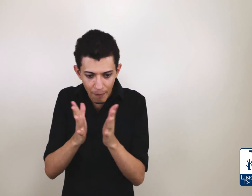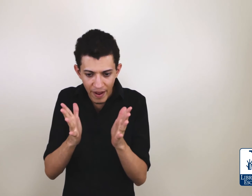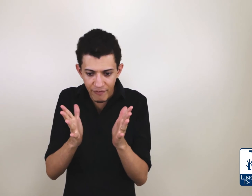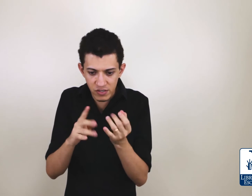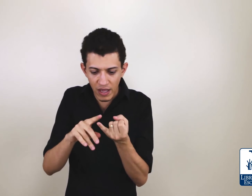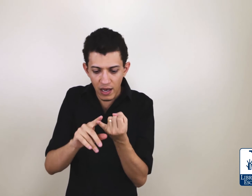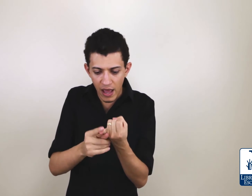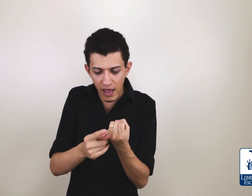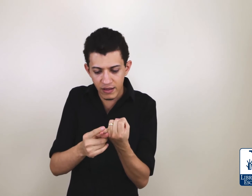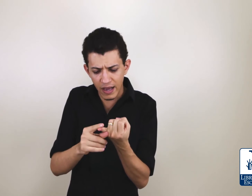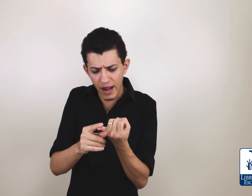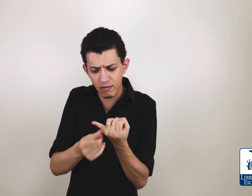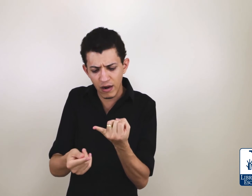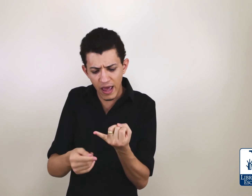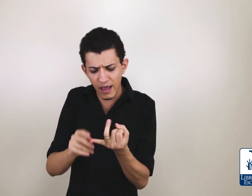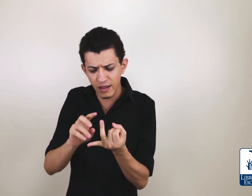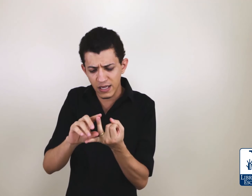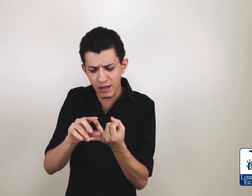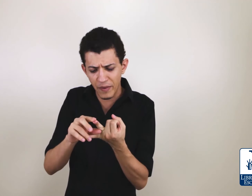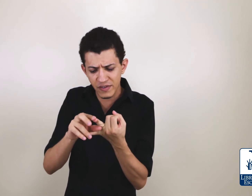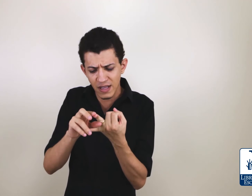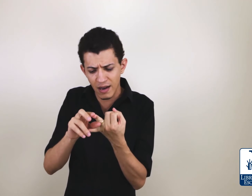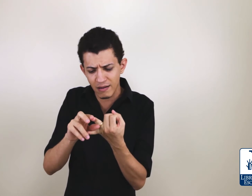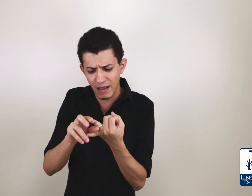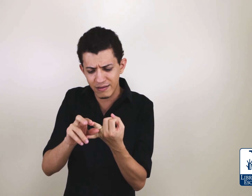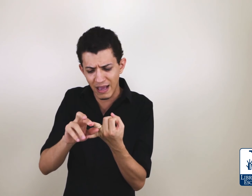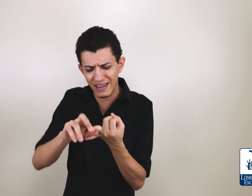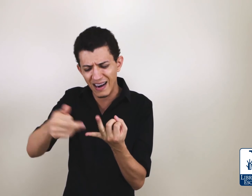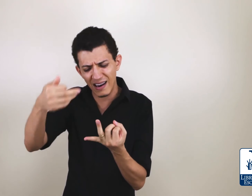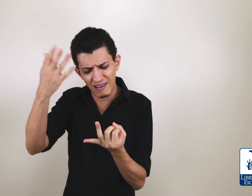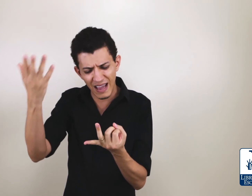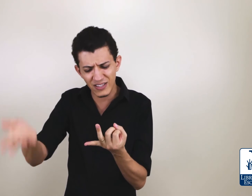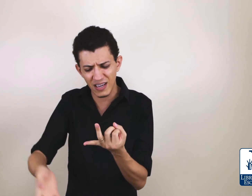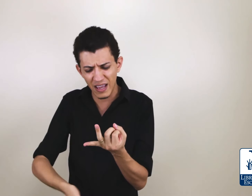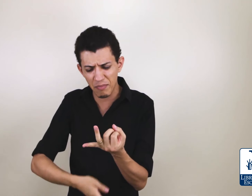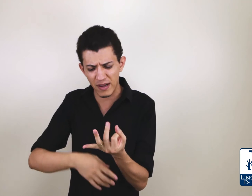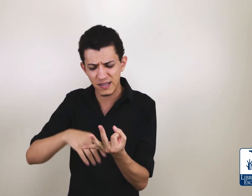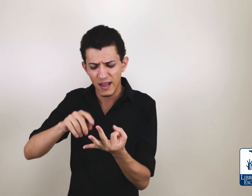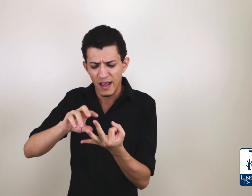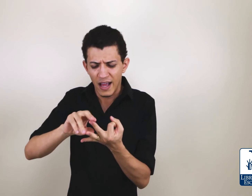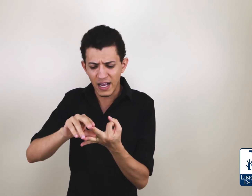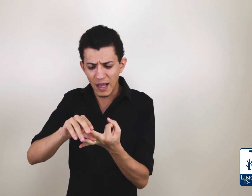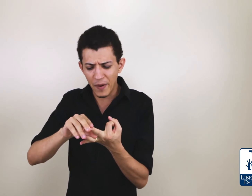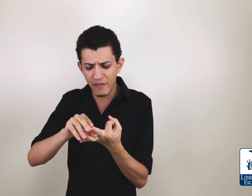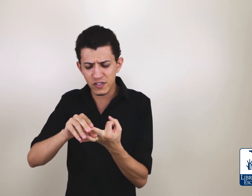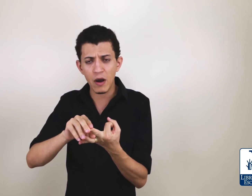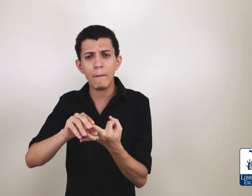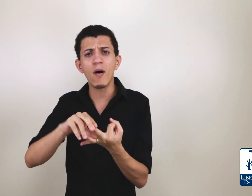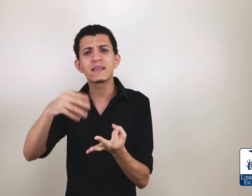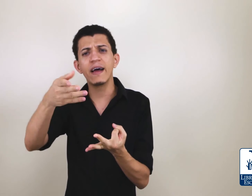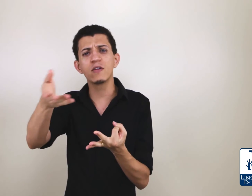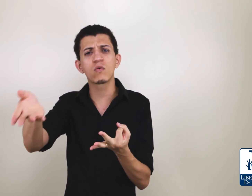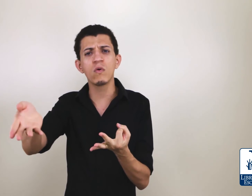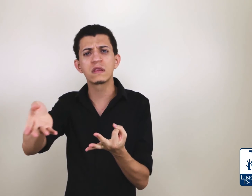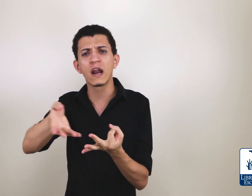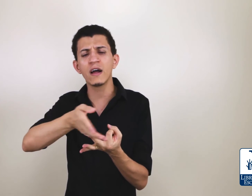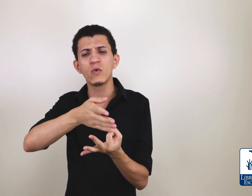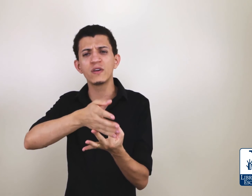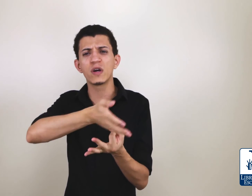está previsto em lei, decreto-lei, já está previsto na lei de Libras, já está previsto em uma portaria do CONTRAN do ano de